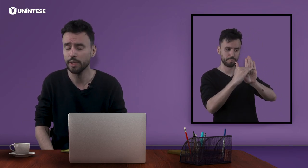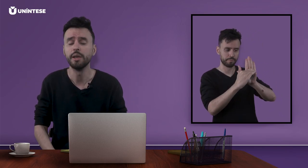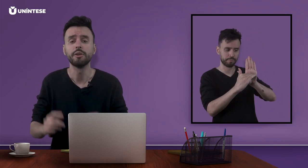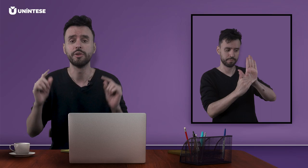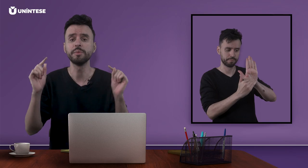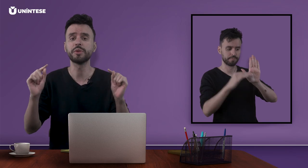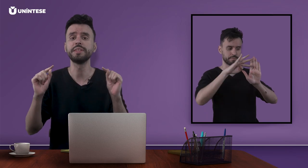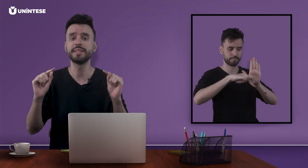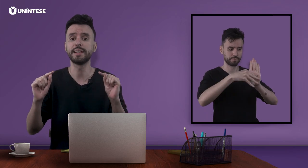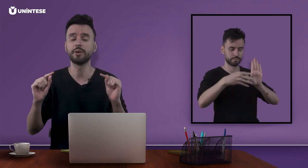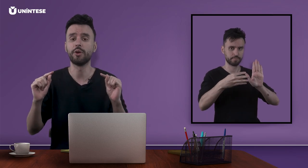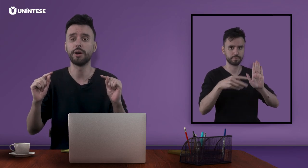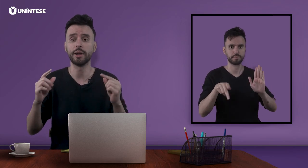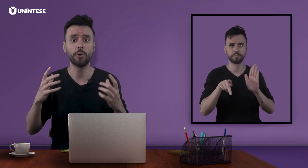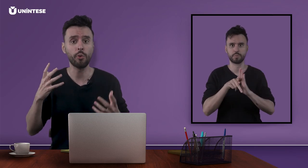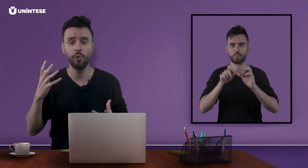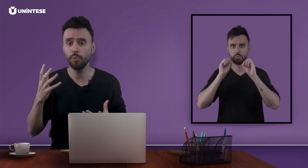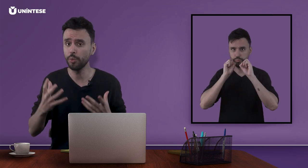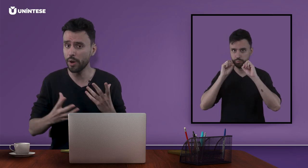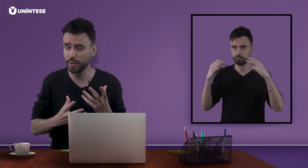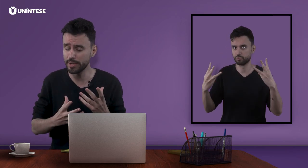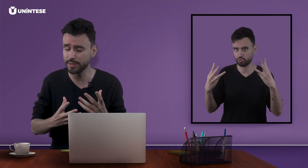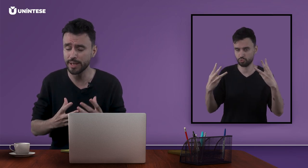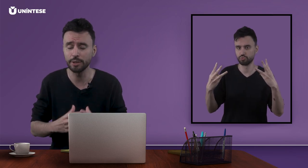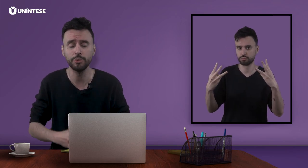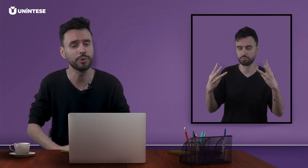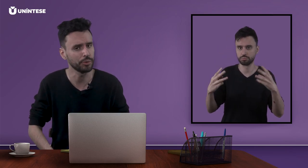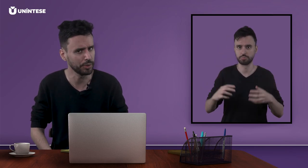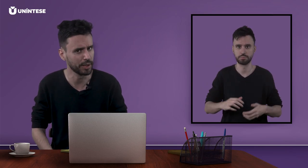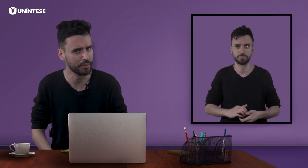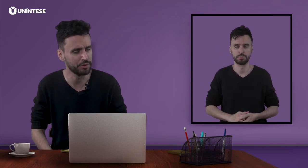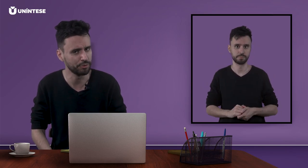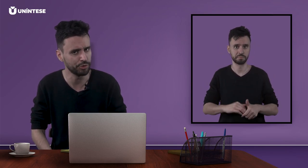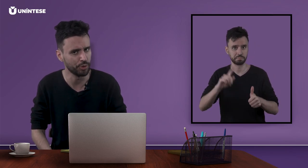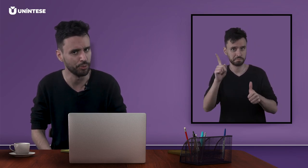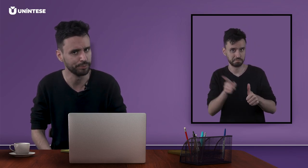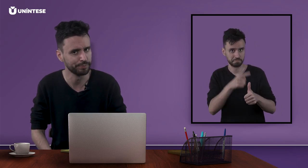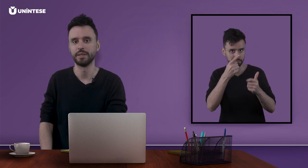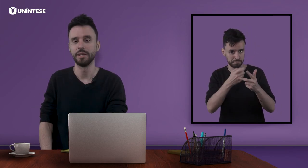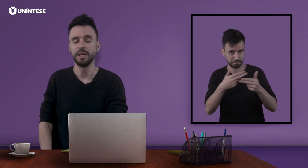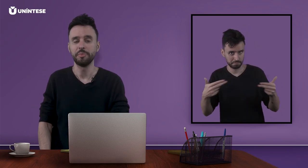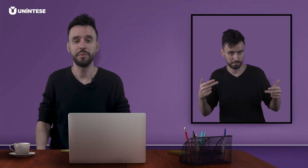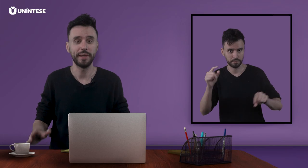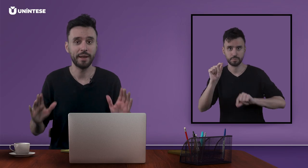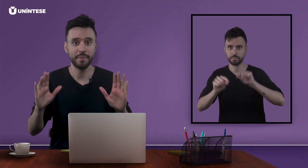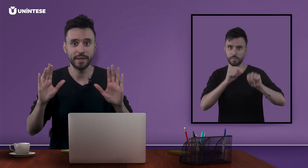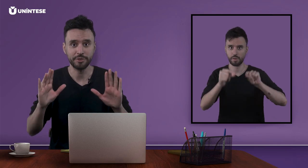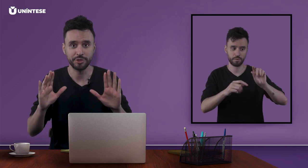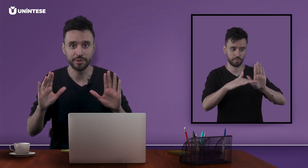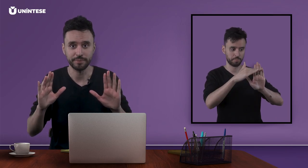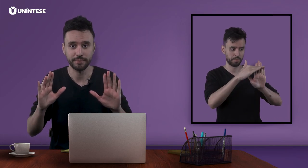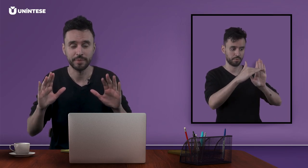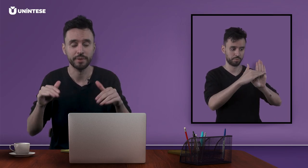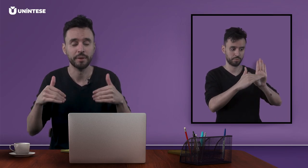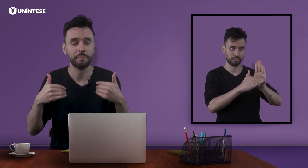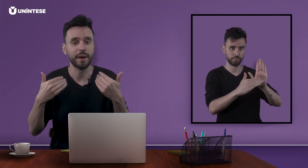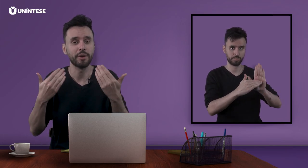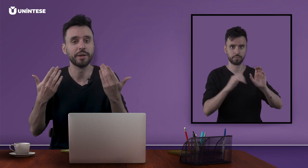Vamos conhecer agora como é organizado um cronograma de um show. Primeiramente, para a